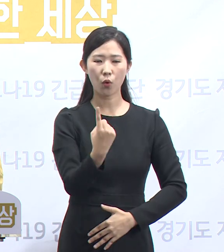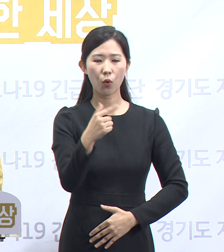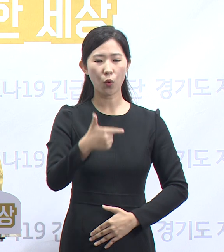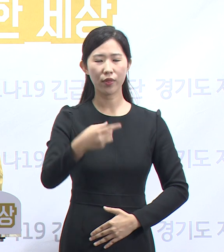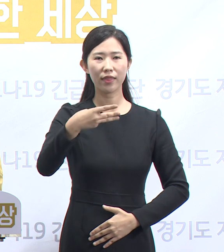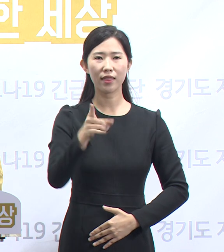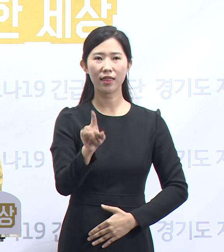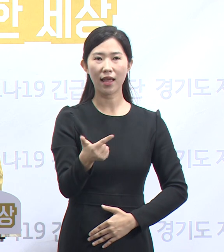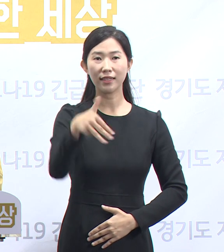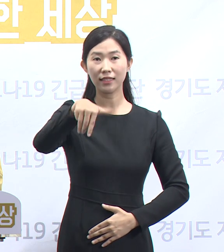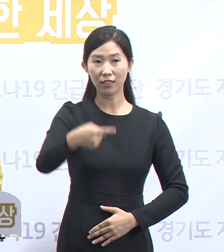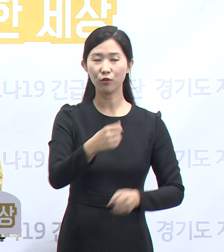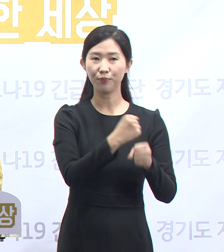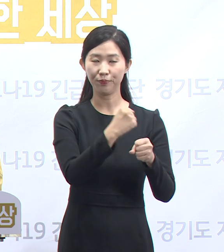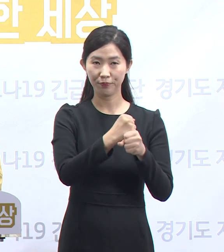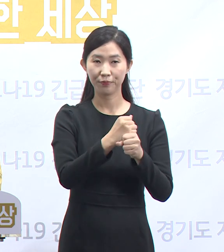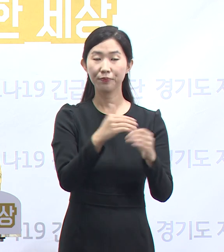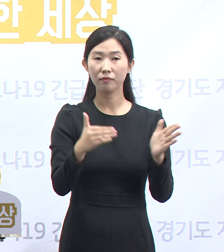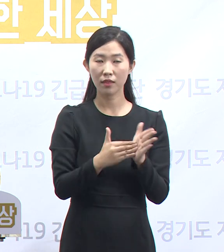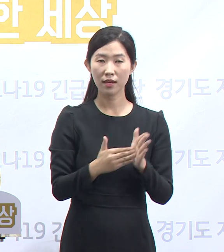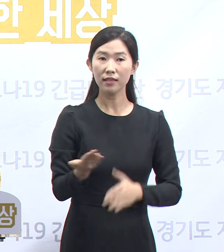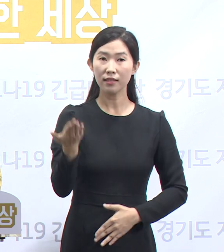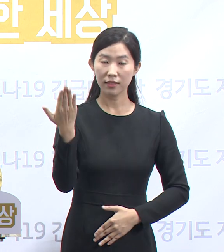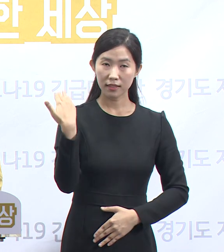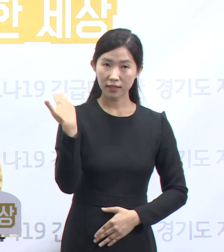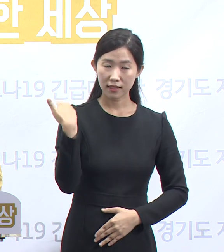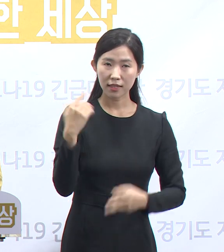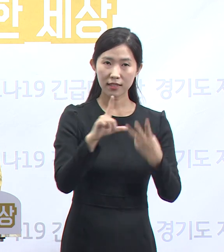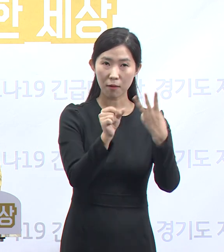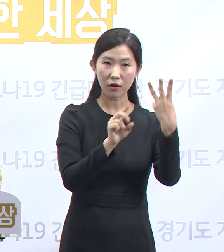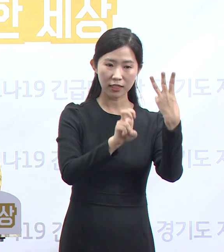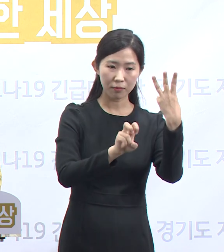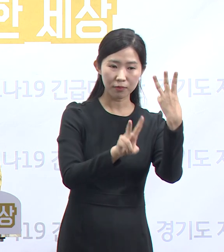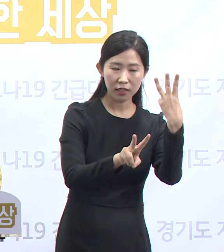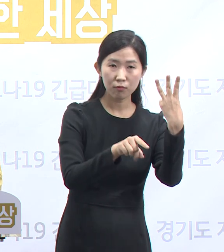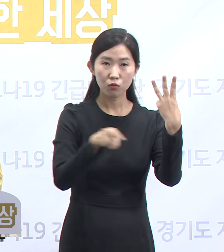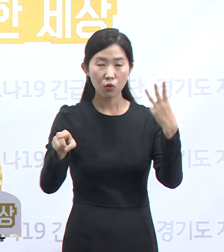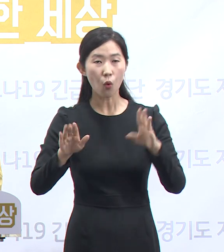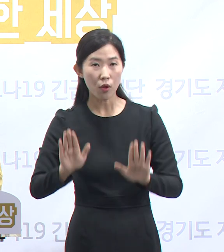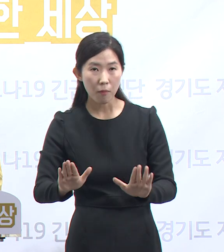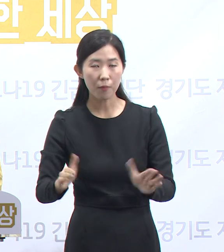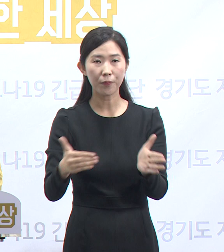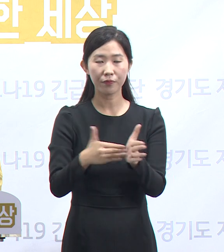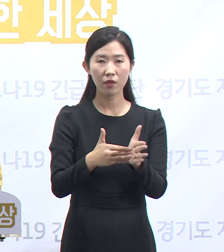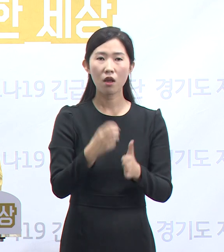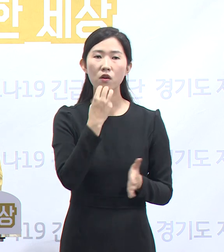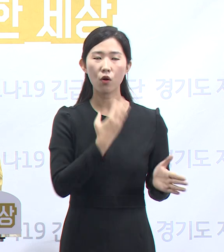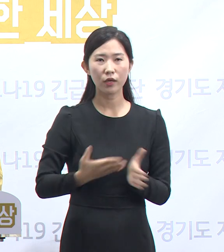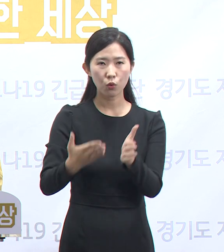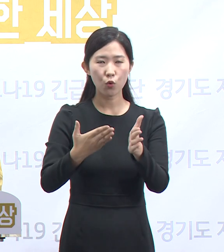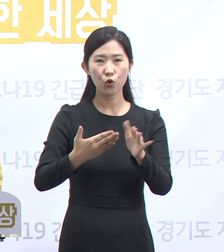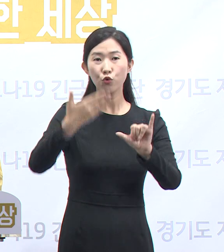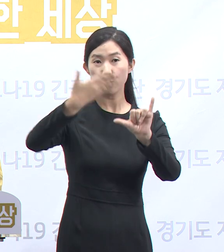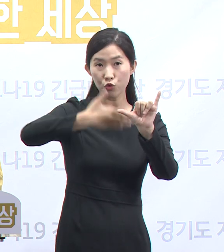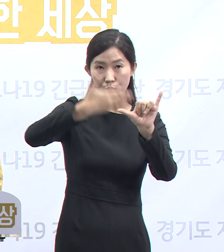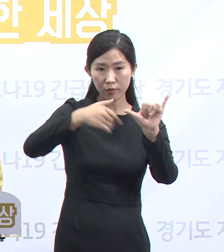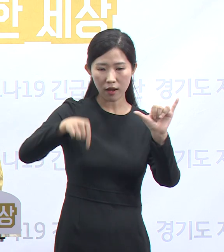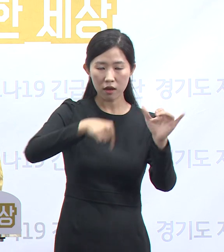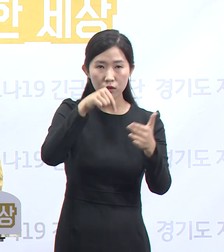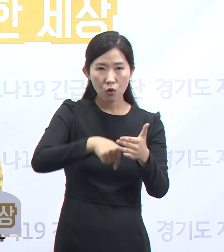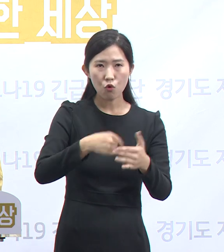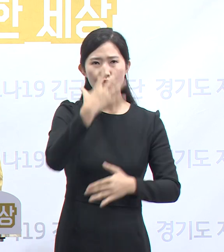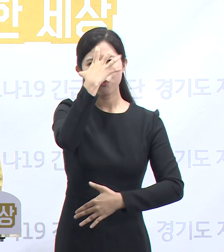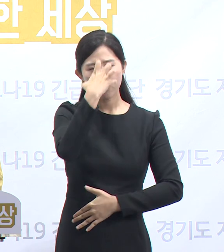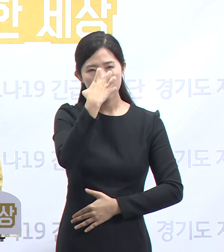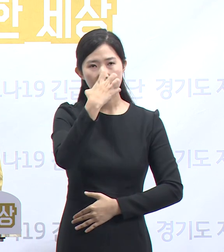12일부터 오늘 4월 30일까지 경기도청 유튜브 채널을 통해서 경기도 유튜브 특집 코로나19 우울증